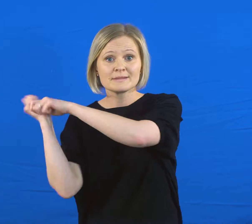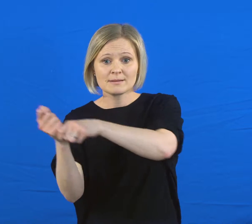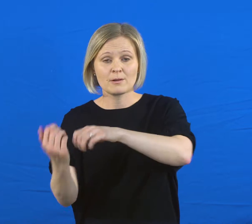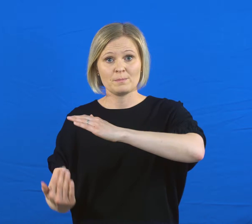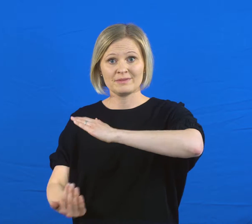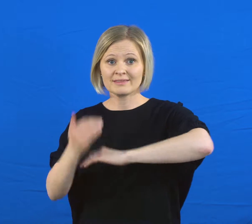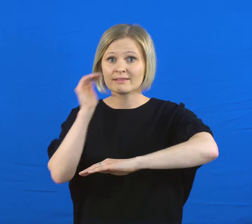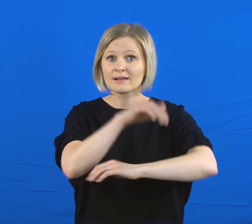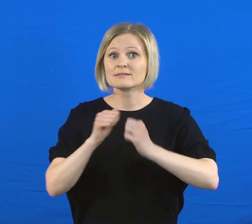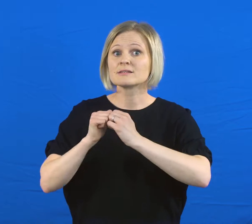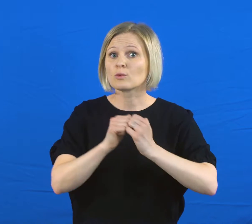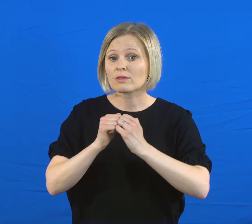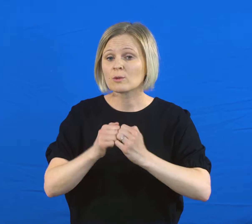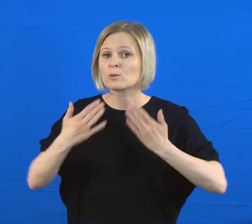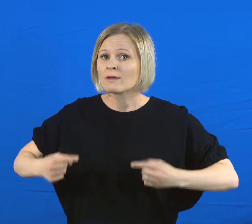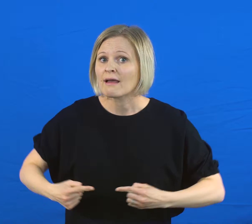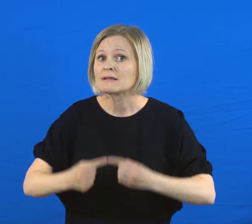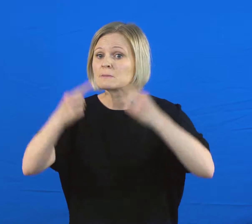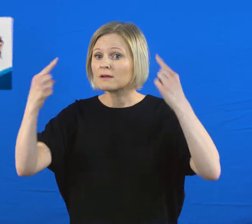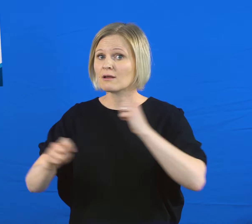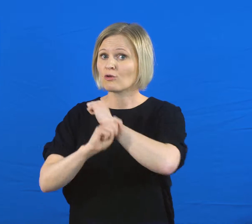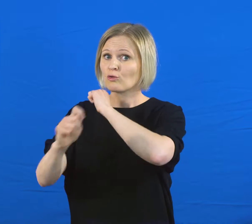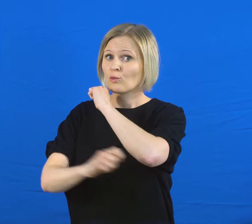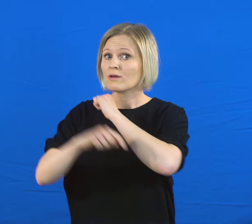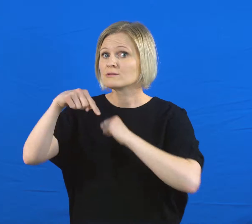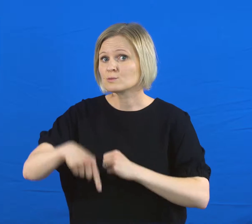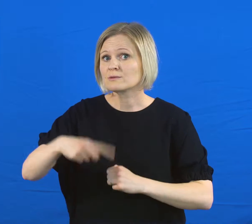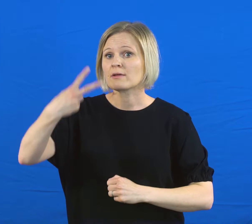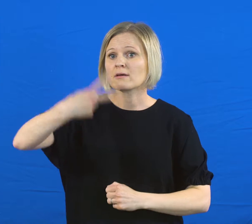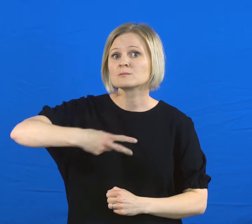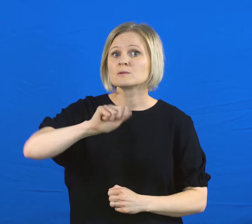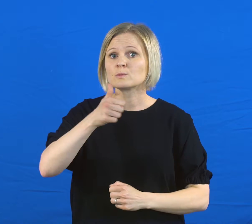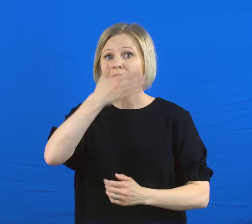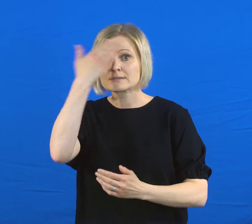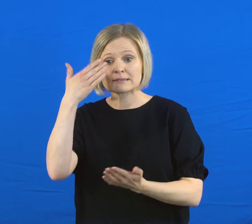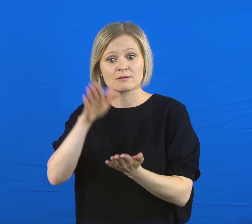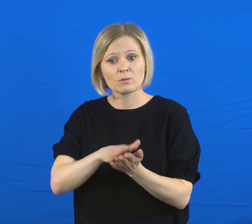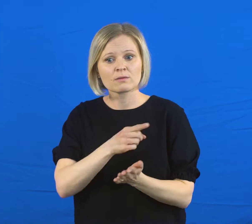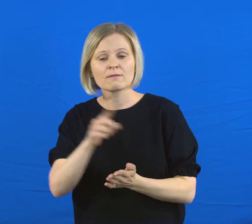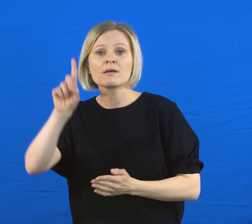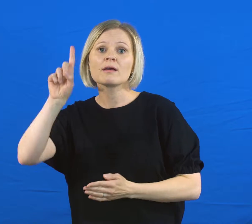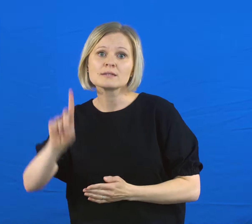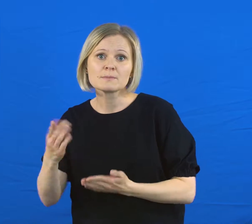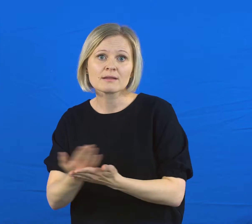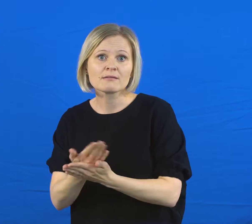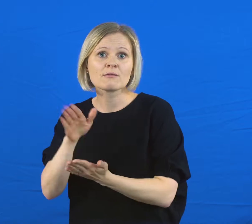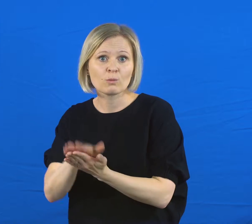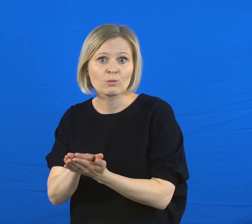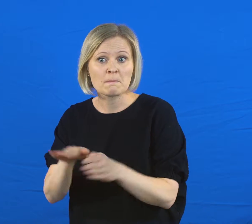Maailman parhaat pesäpalloilijat kokoontuvat legendaarisiin Itä-Länsi-Otteluihin ensimmäistä kertaa